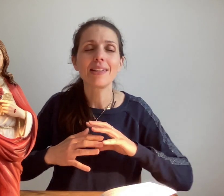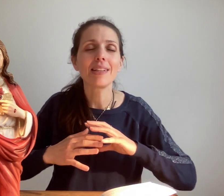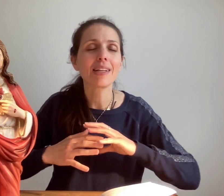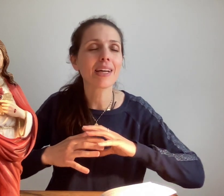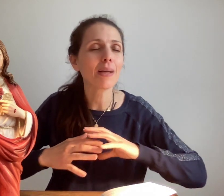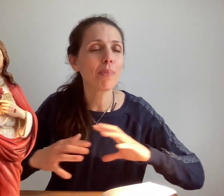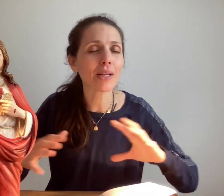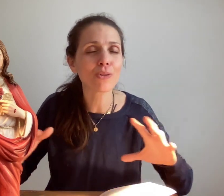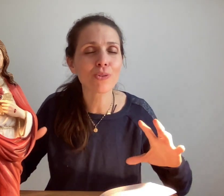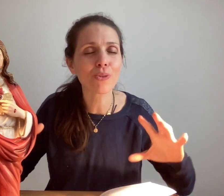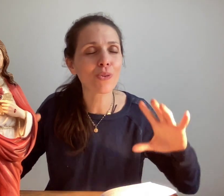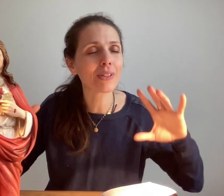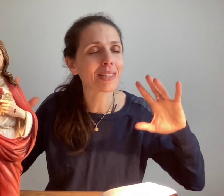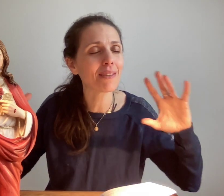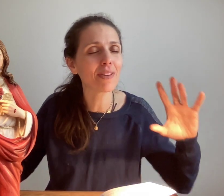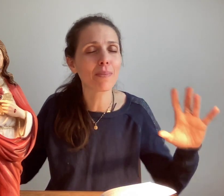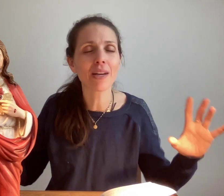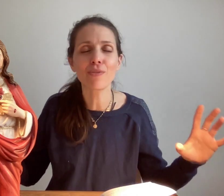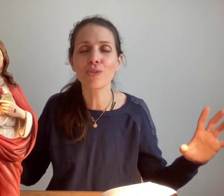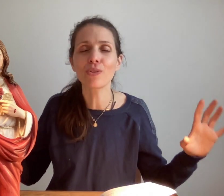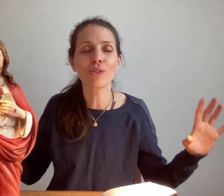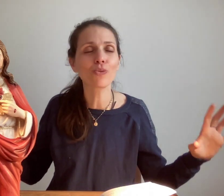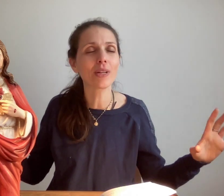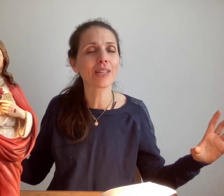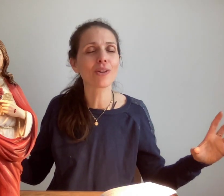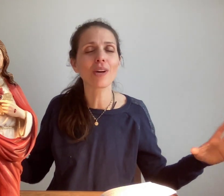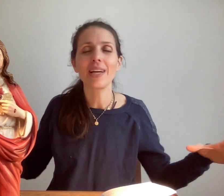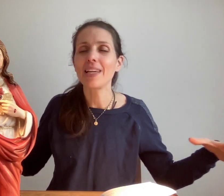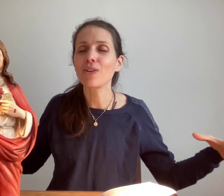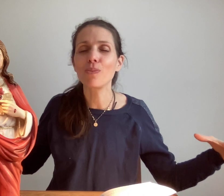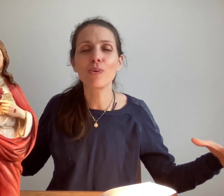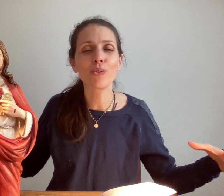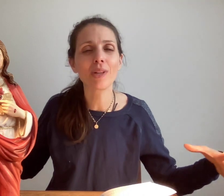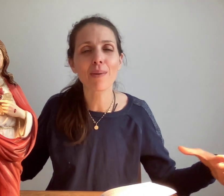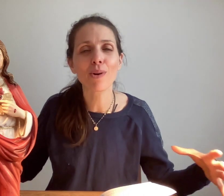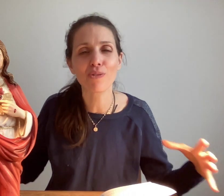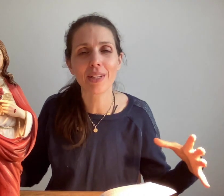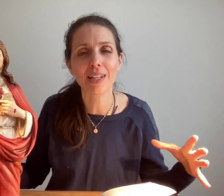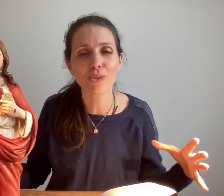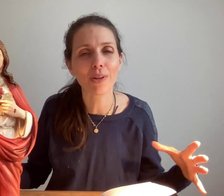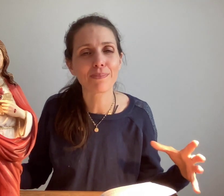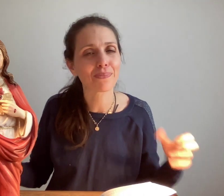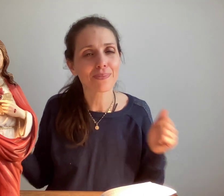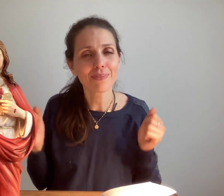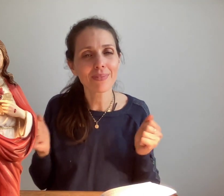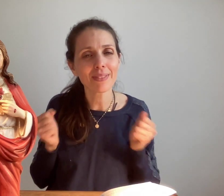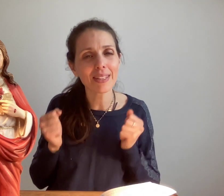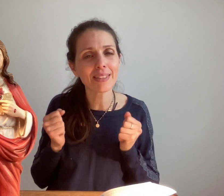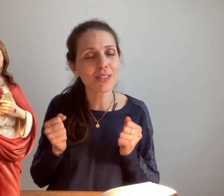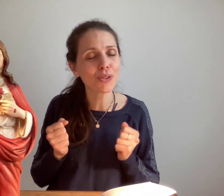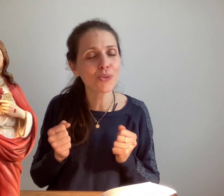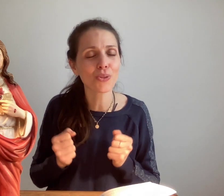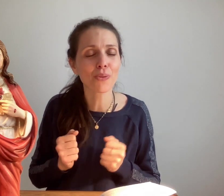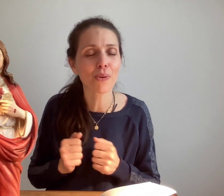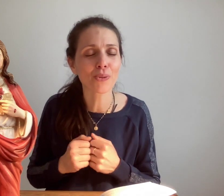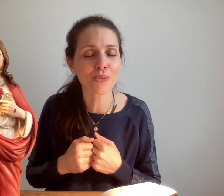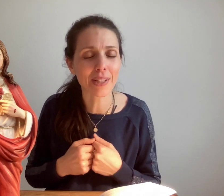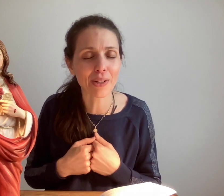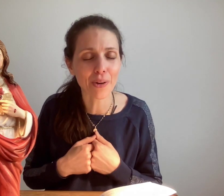répercussions, des effets bienfaisants dans tous les cœurs, et que beaucoup d'âmes reviennent à toi. C'est ce que nous te demandons Seigneur.